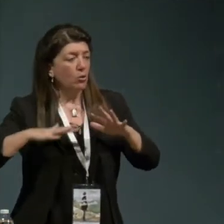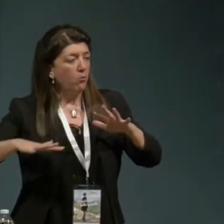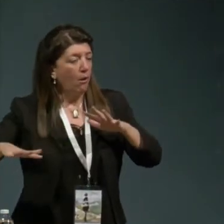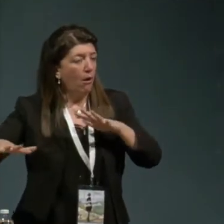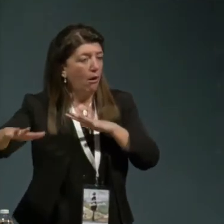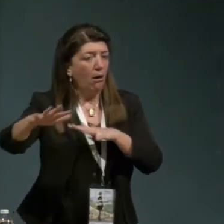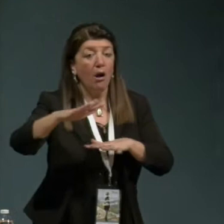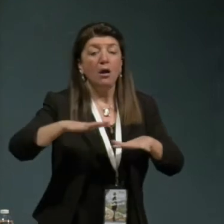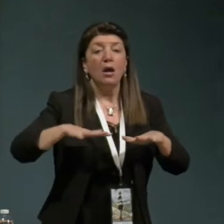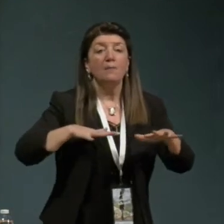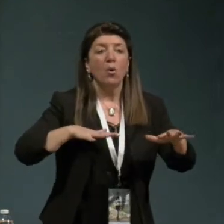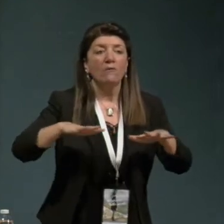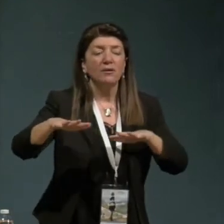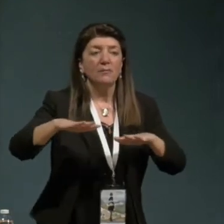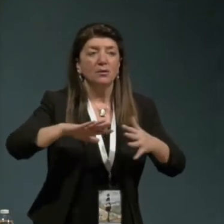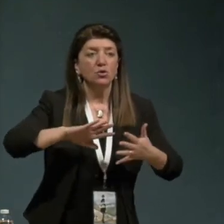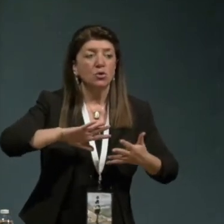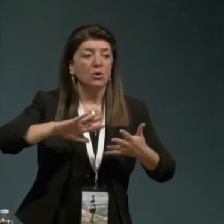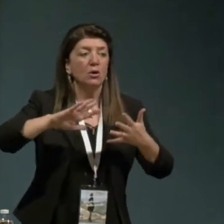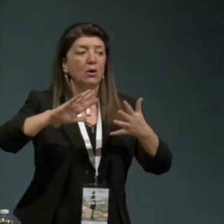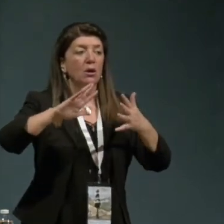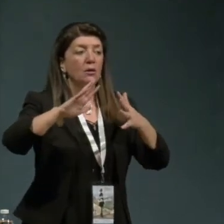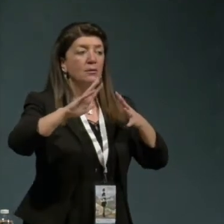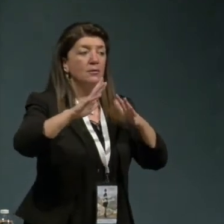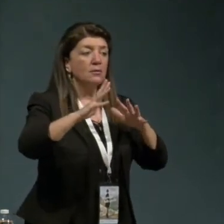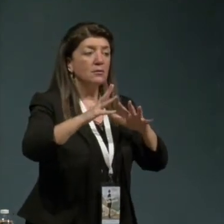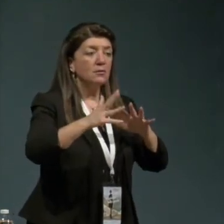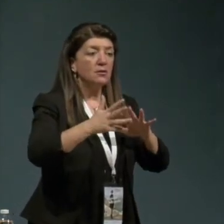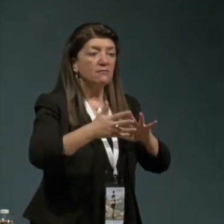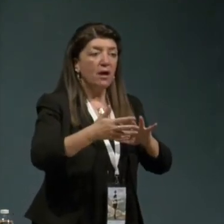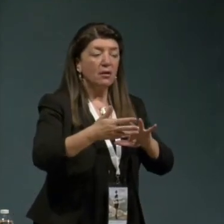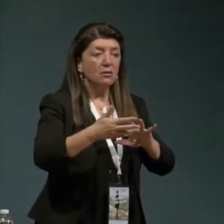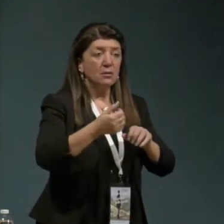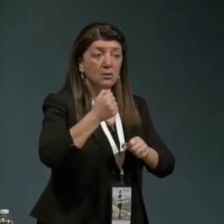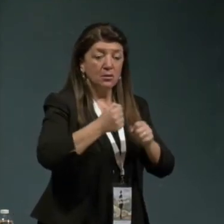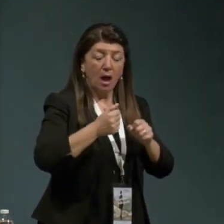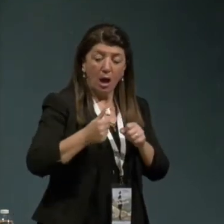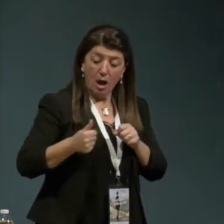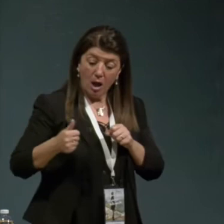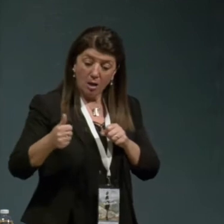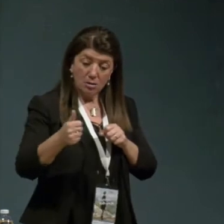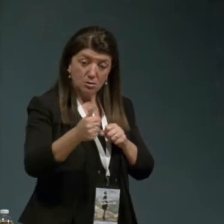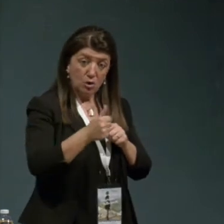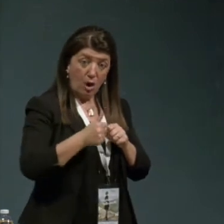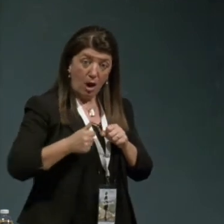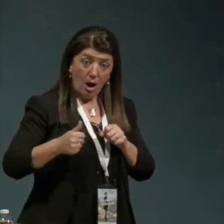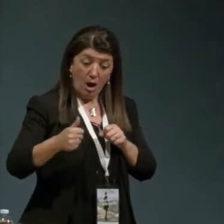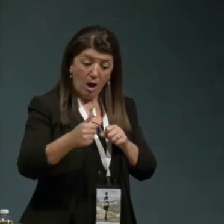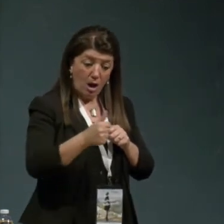trasformato una cosa che si è trovata isolato e è ritornato il potere